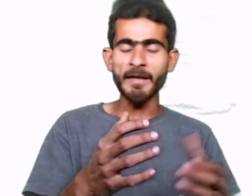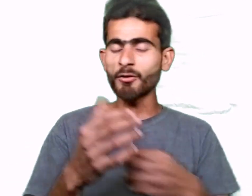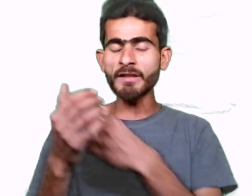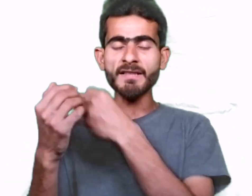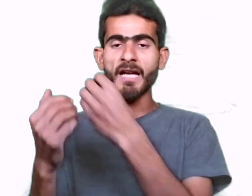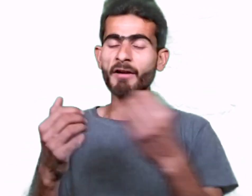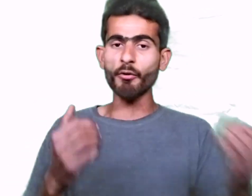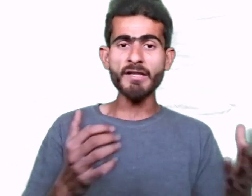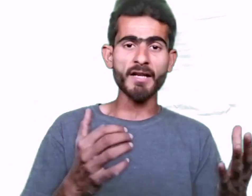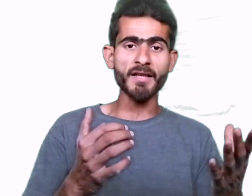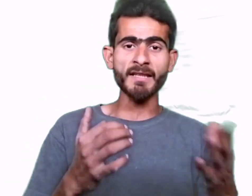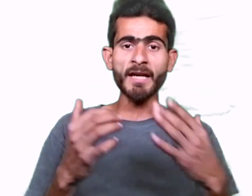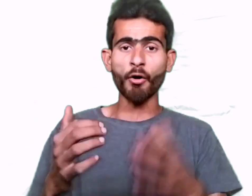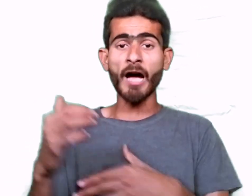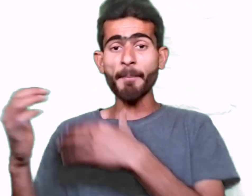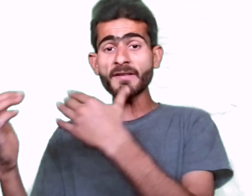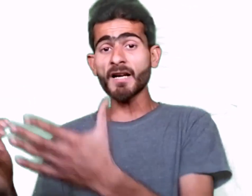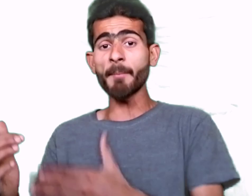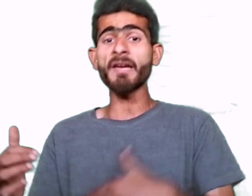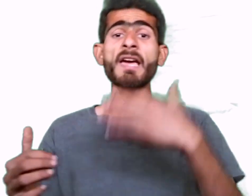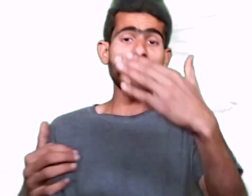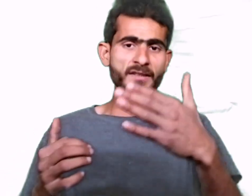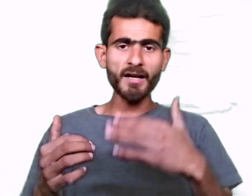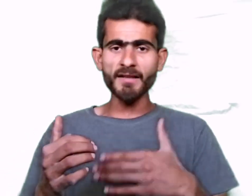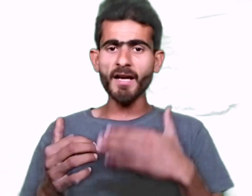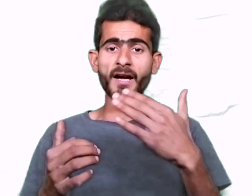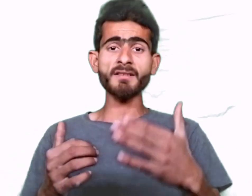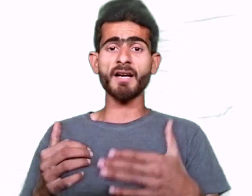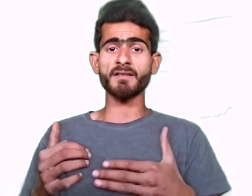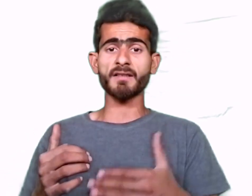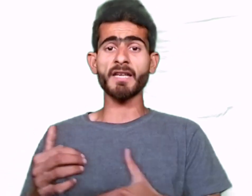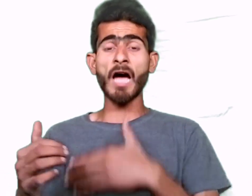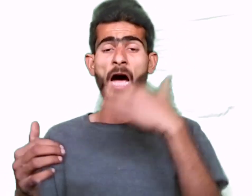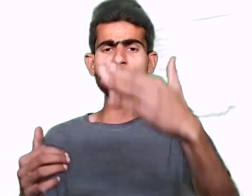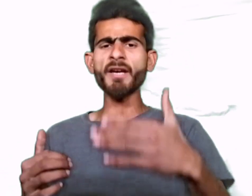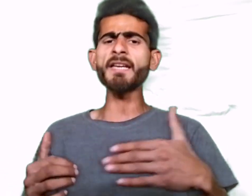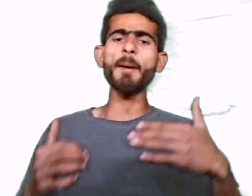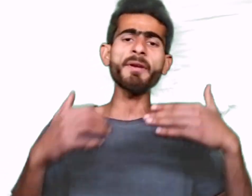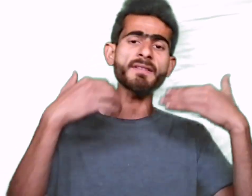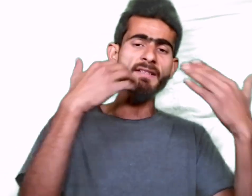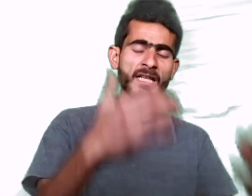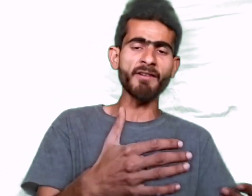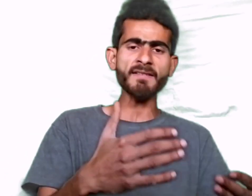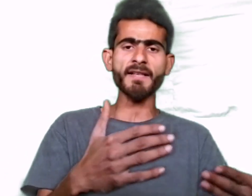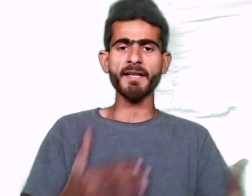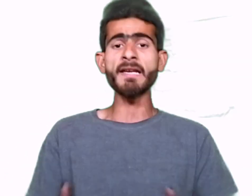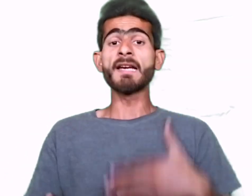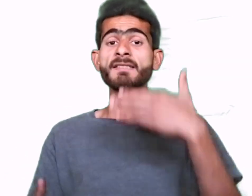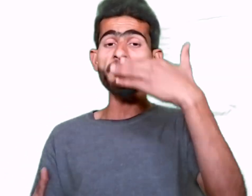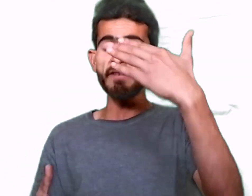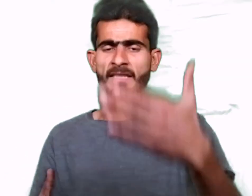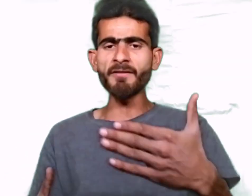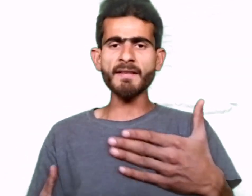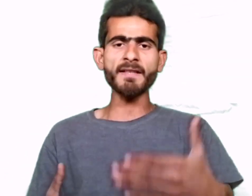بالکل اس کے علاوہ کوئی خرچہ نہیں ہے اور آپ اس کام میں اچھا خاصا ارنگ کر سکتے ہیں آپ چاہیے آپ نے اسے ڈیلی وائز لے لیں یا ویکلی وائز